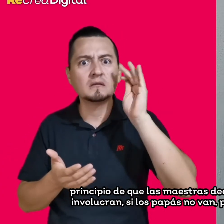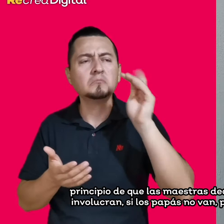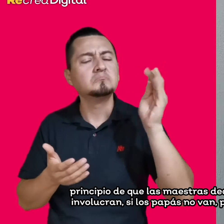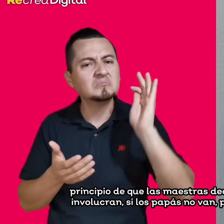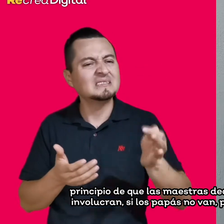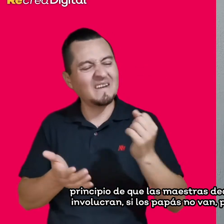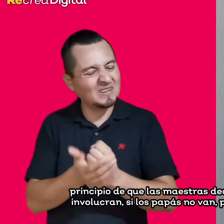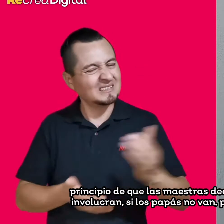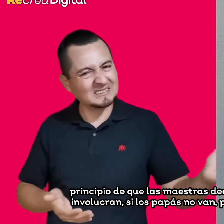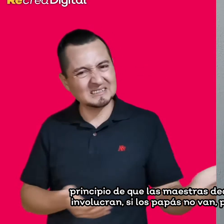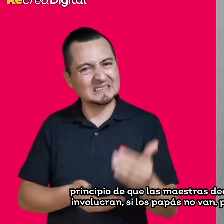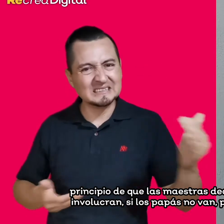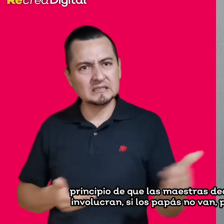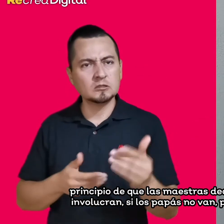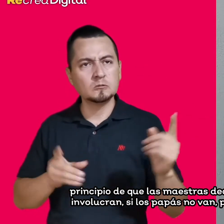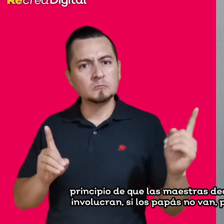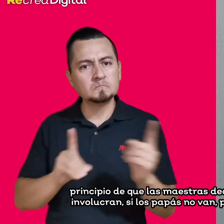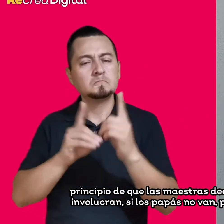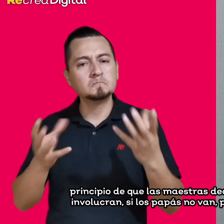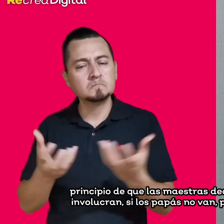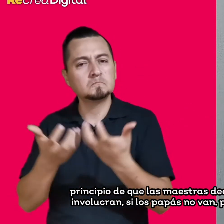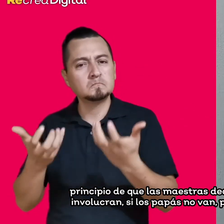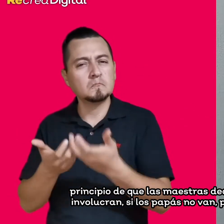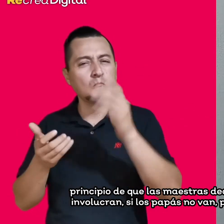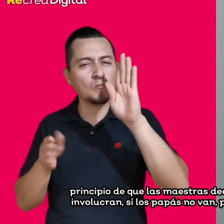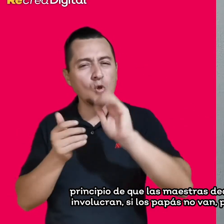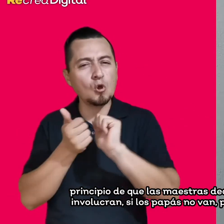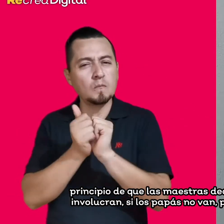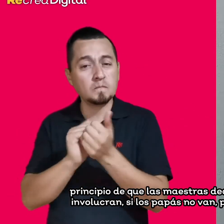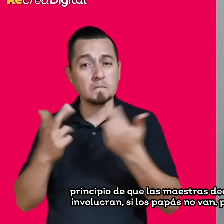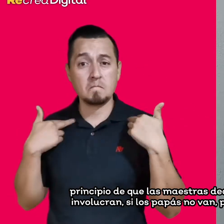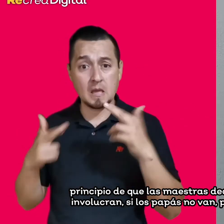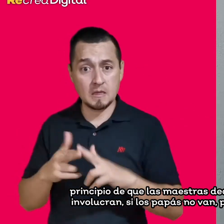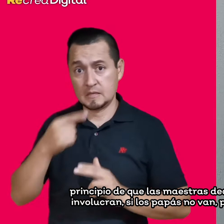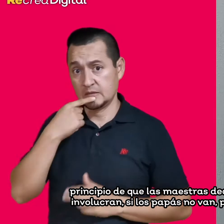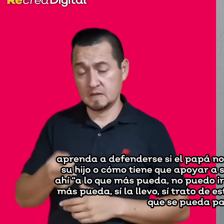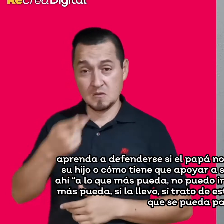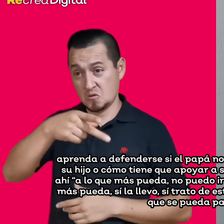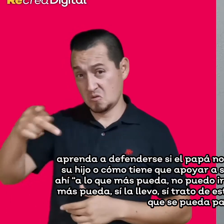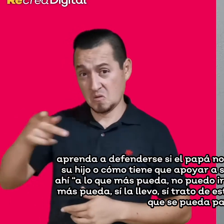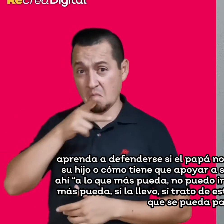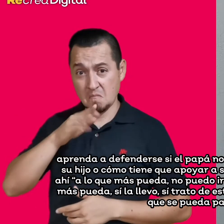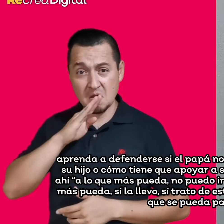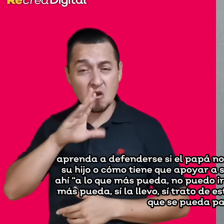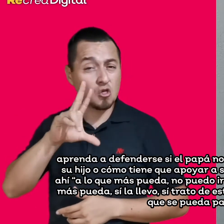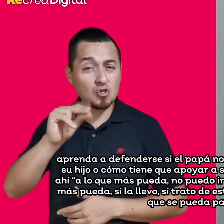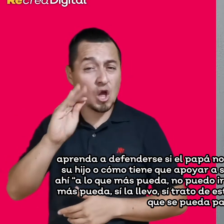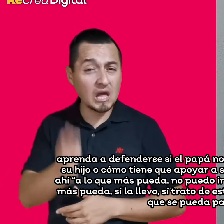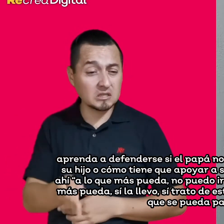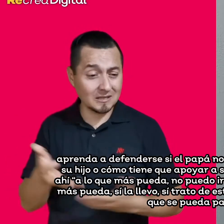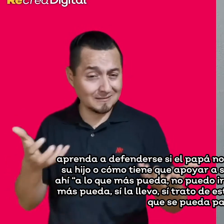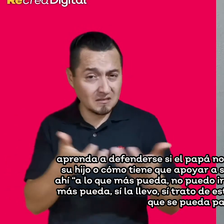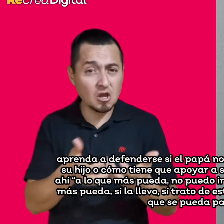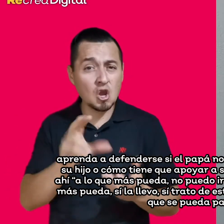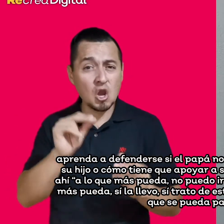decían, que si los papás no se involucran, si los papás no van, pues cómo esperan que su hijo aprenda a defenderse propio si el papá no